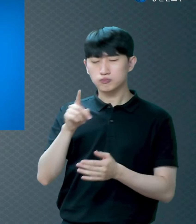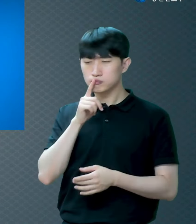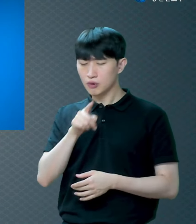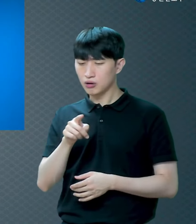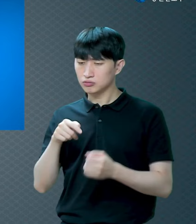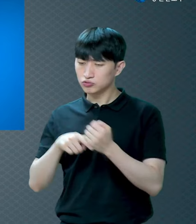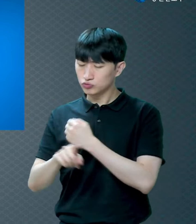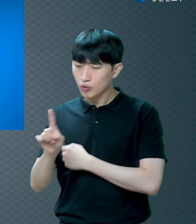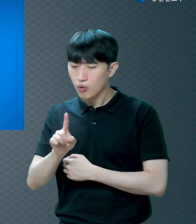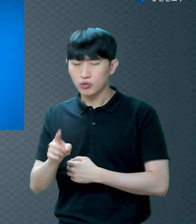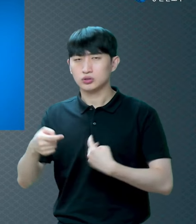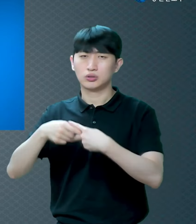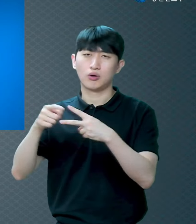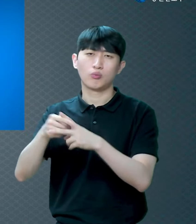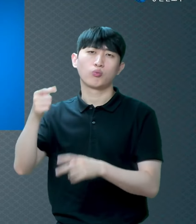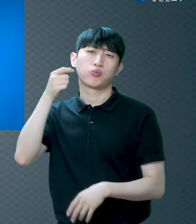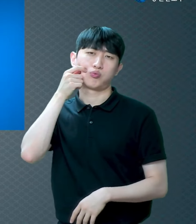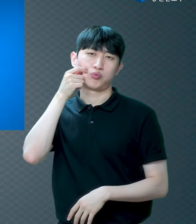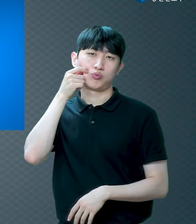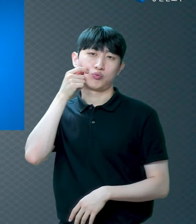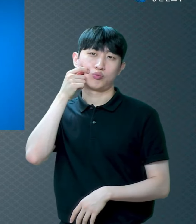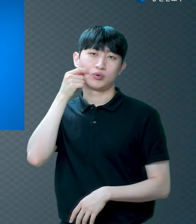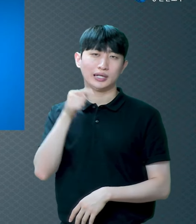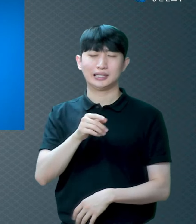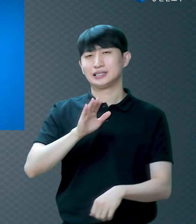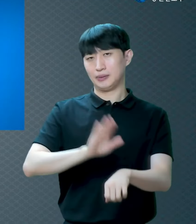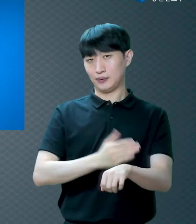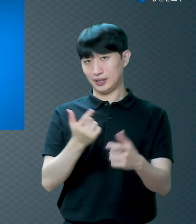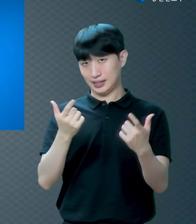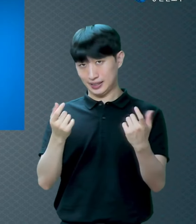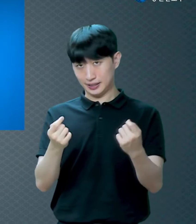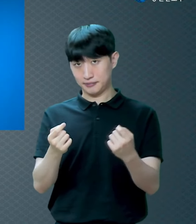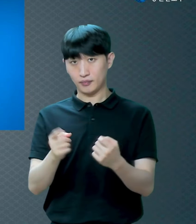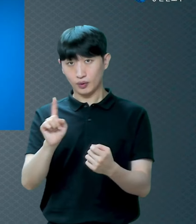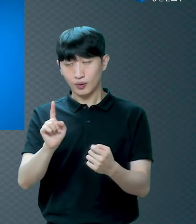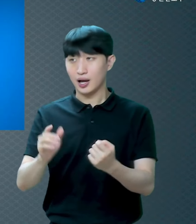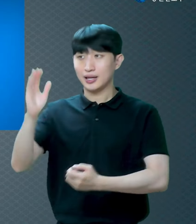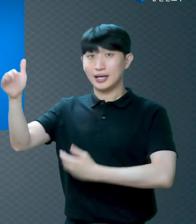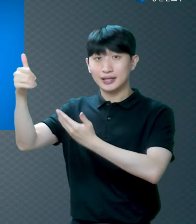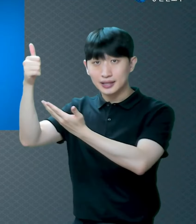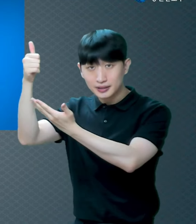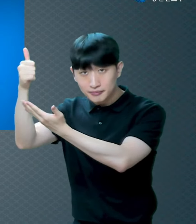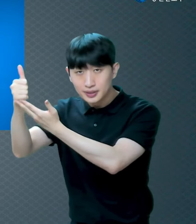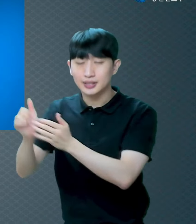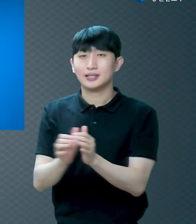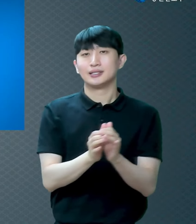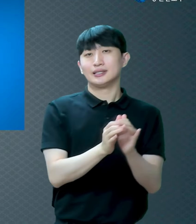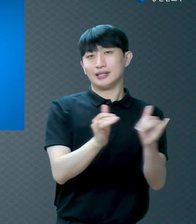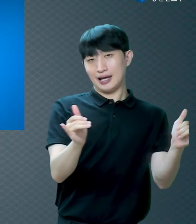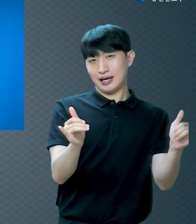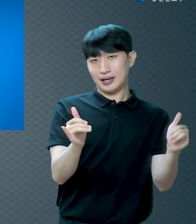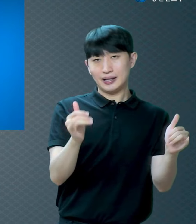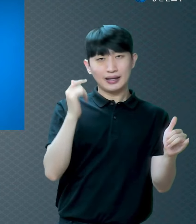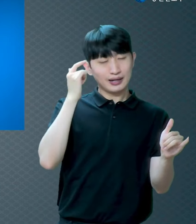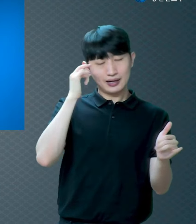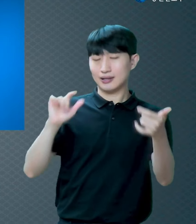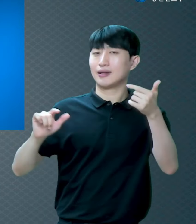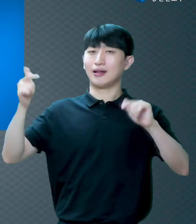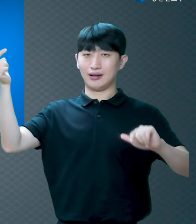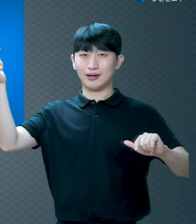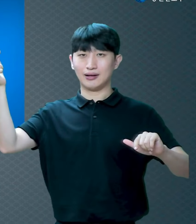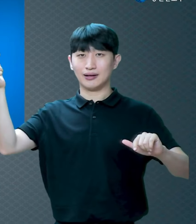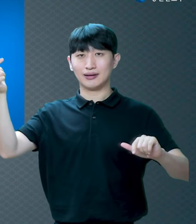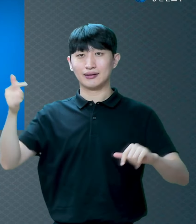하나님을 자기 머리로 이해할 수 있는 존재로 오해하는 거예요 그러니까 구원을 못 받습니다